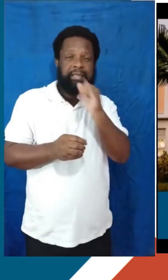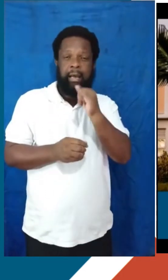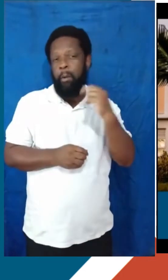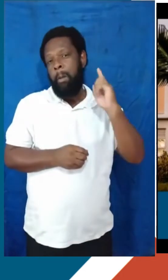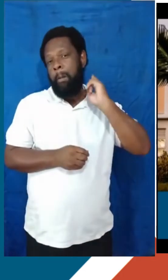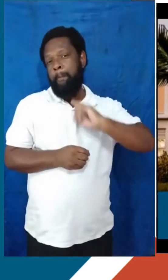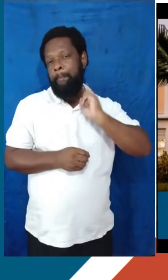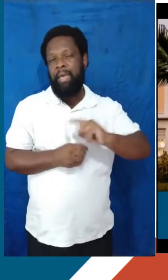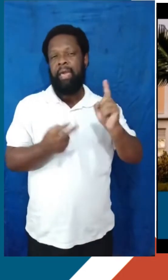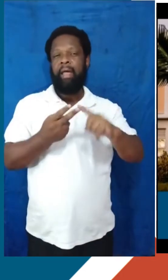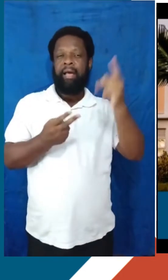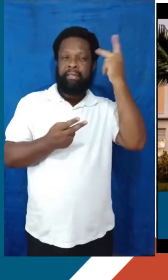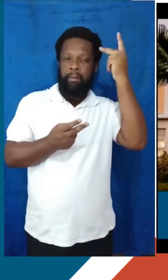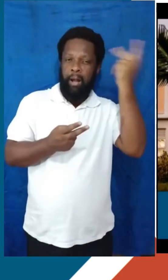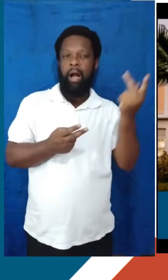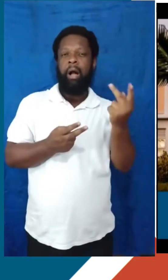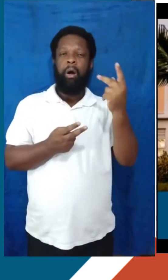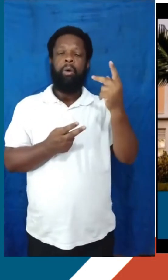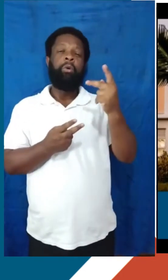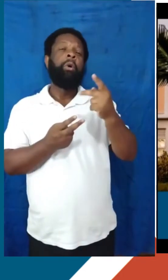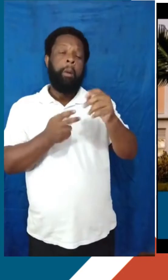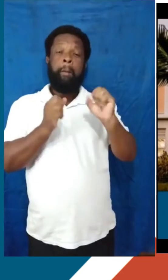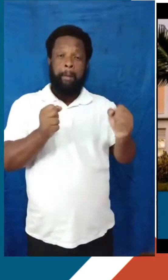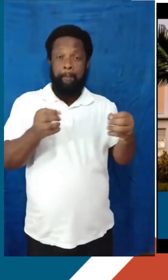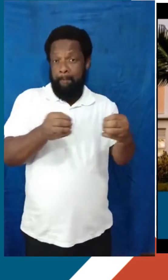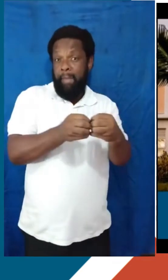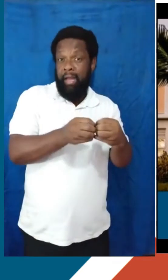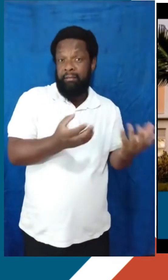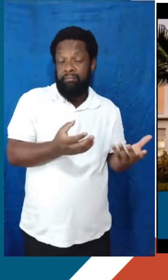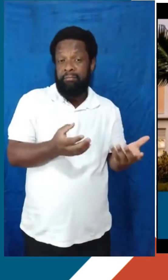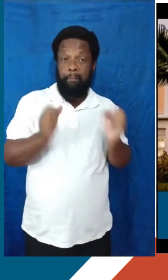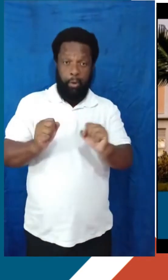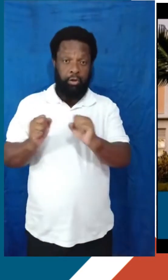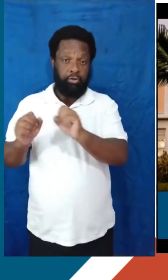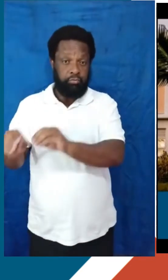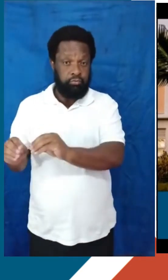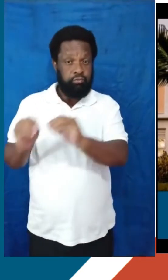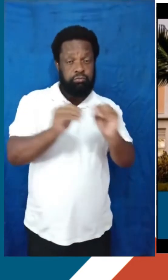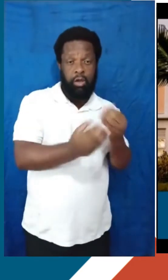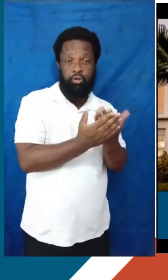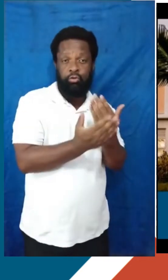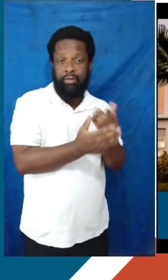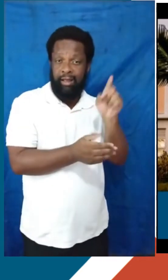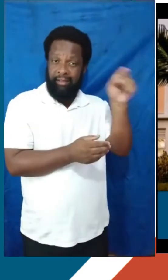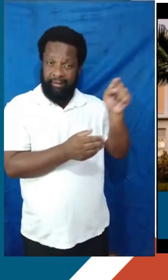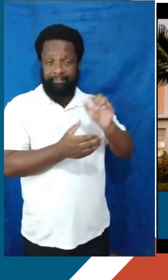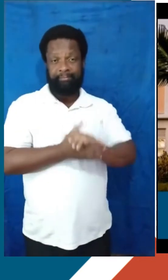São Paulo, Espírito Santo, do que exatamente universidades aqui do Rio de Janeiro. Então, não esqueçam dessa possibilidade.